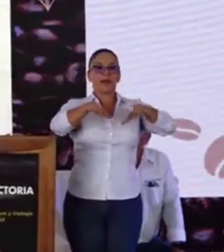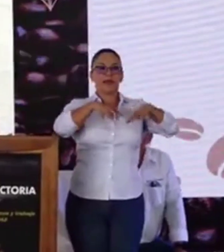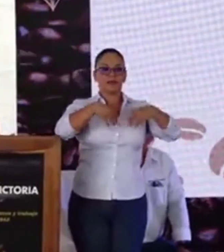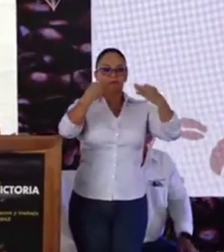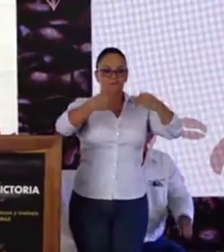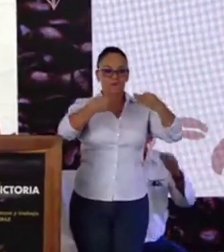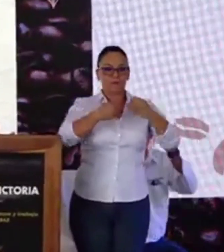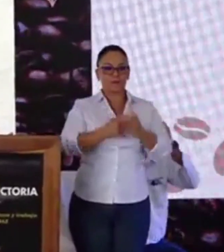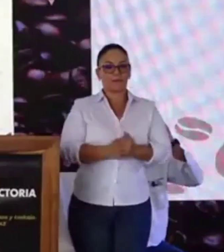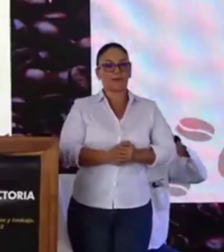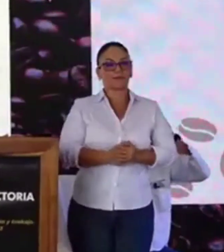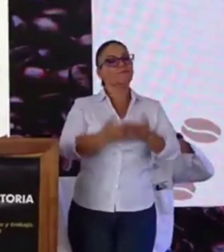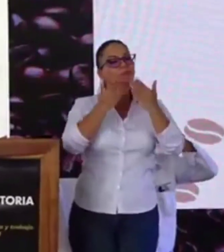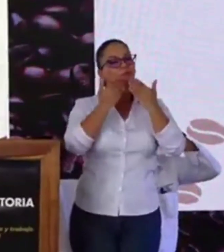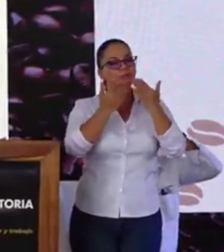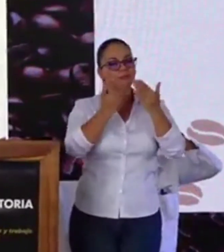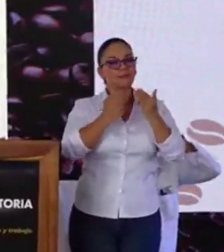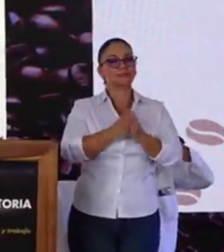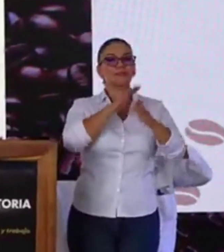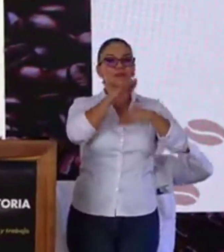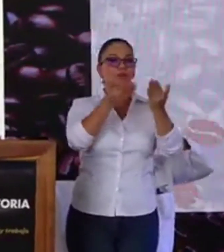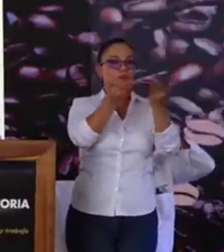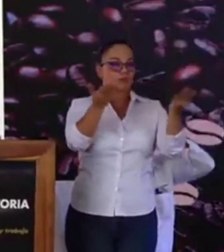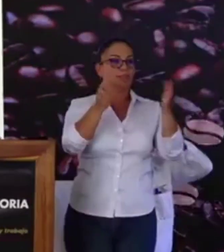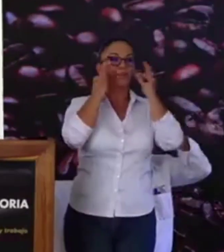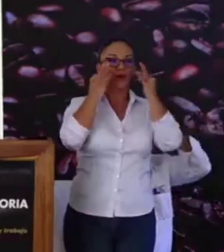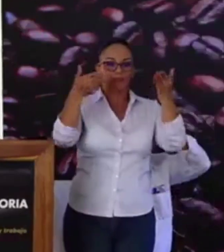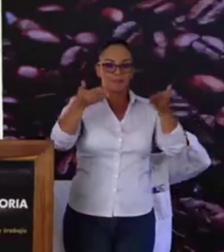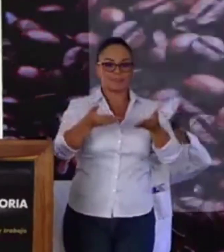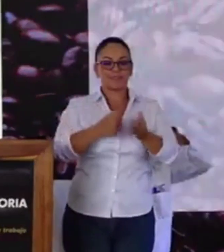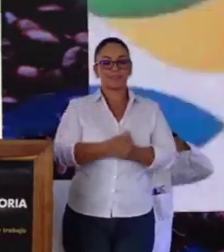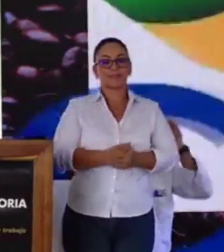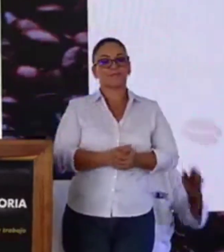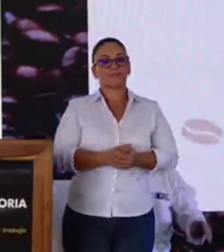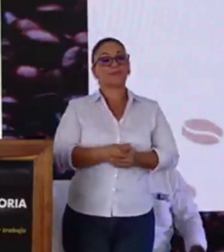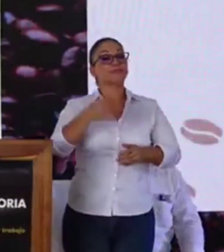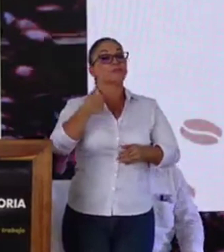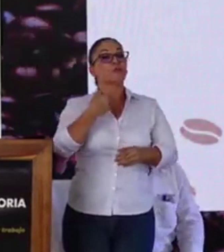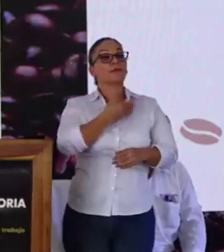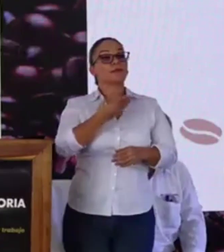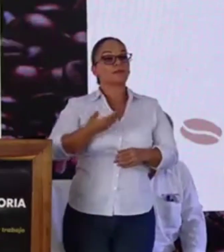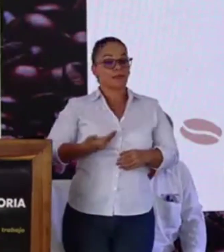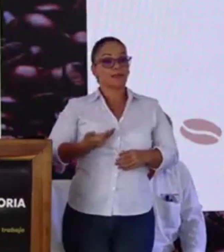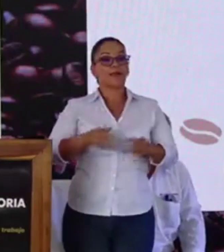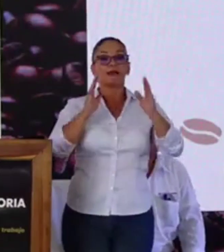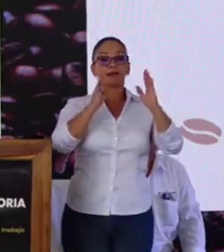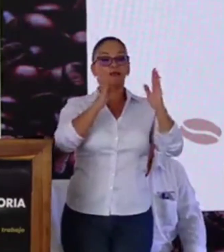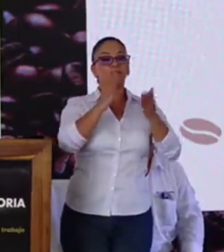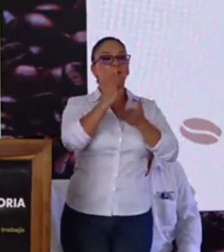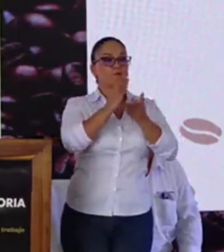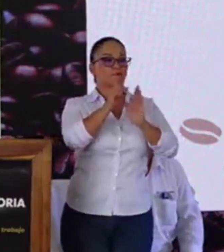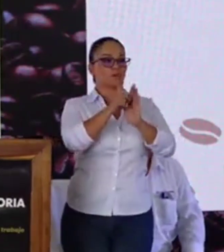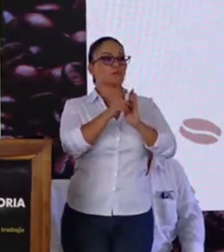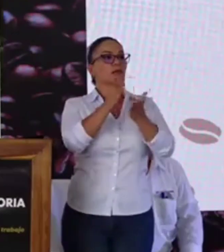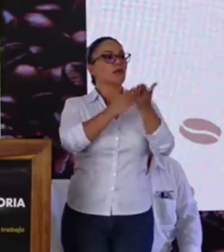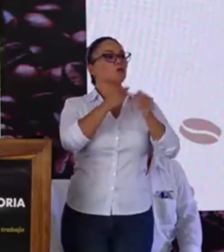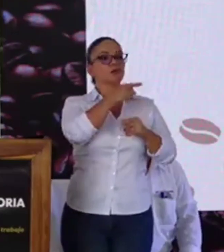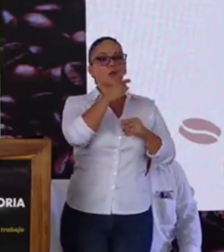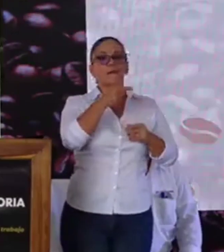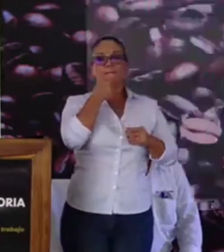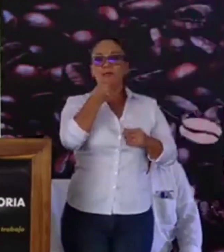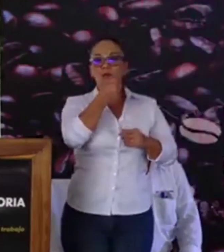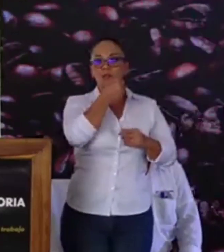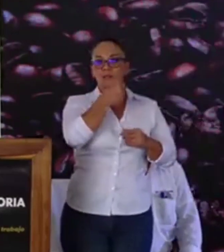acto protocolario. Les agradecemos a todos por su presencia. El señor presidente estará atendiendo unos minutos a los medios de